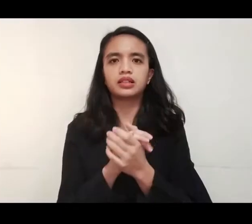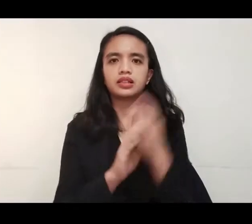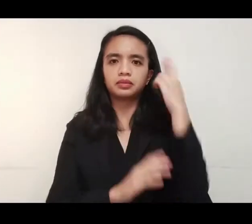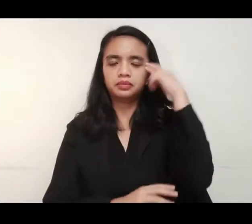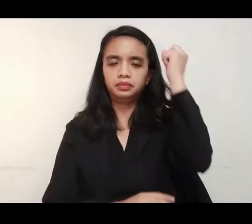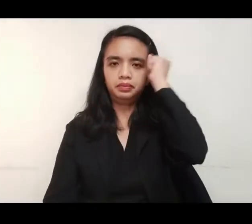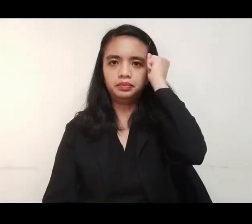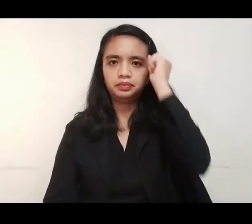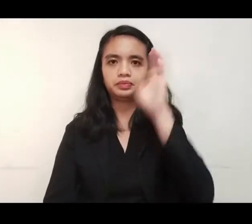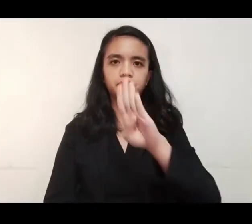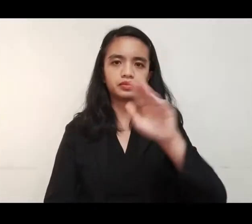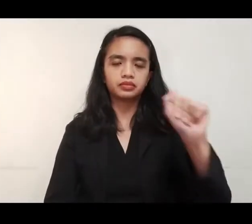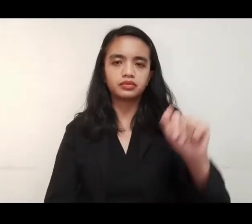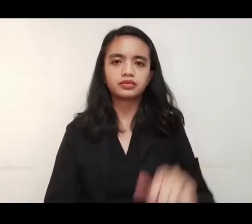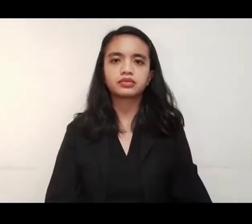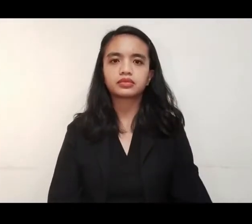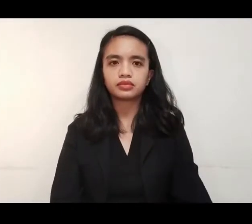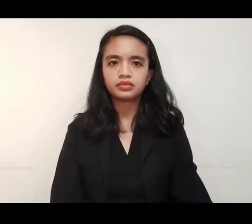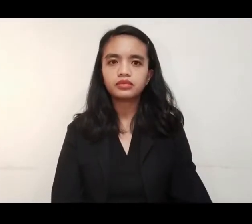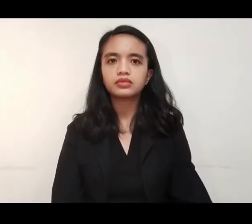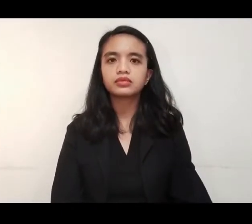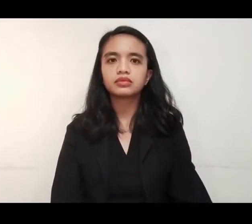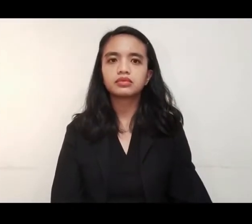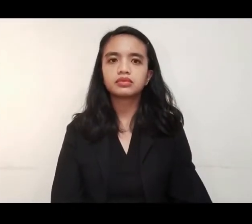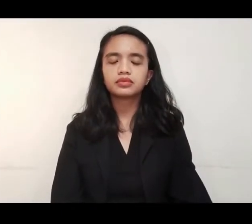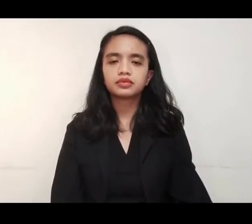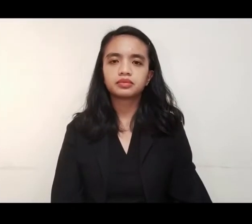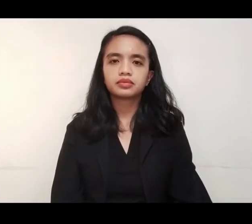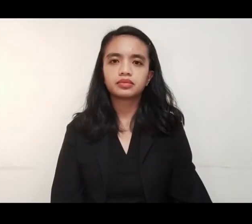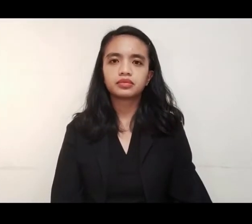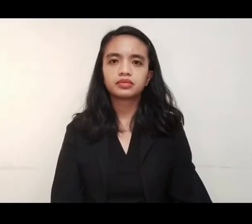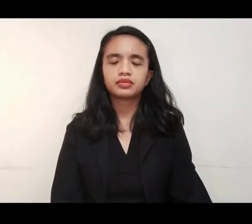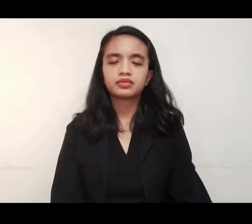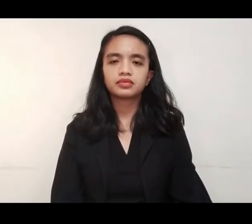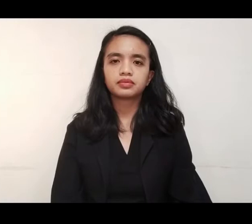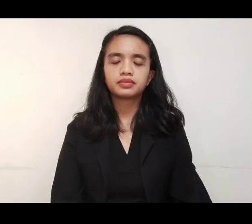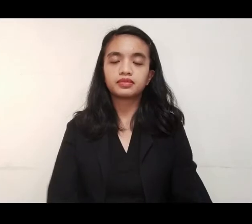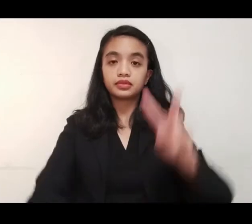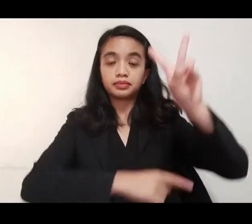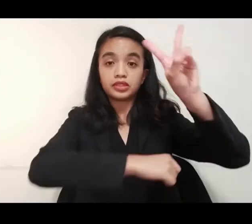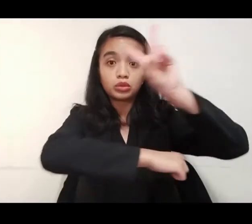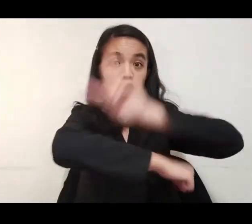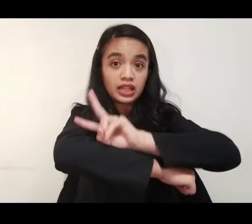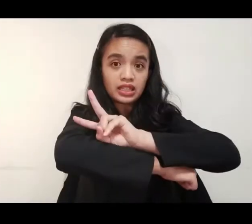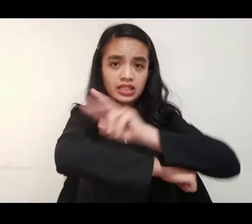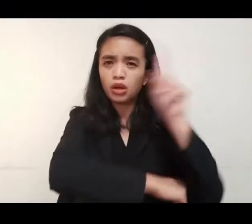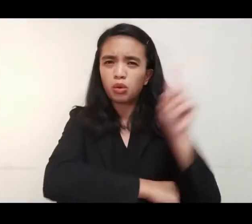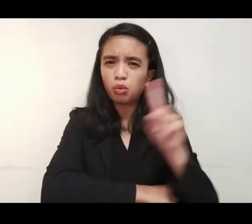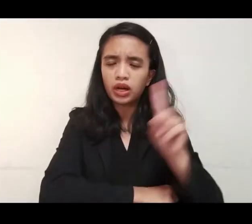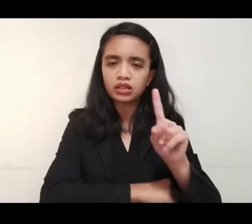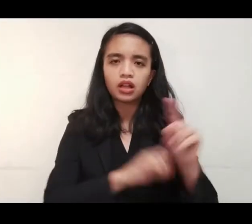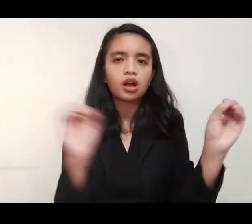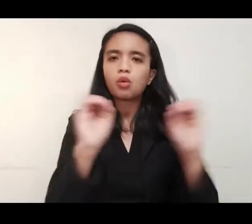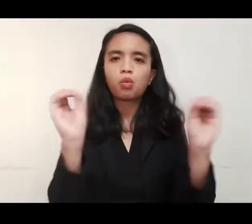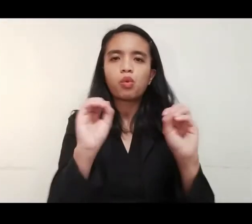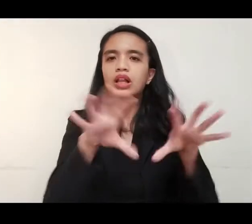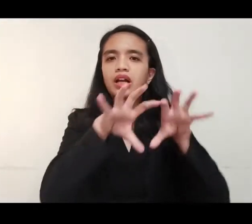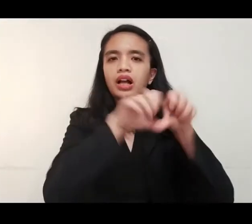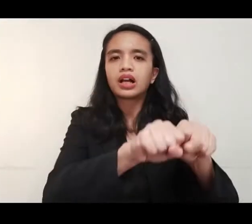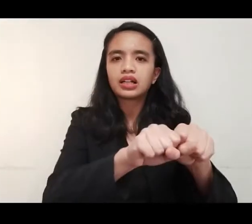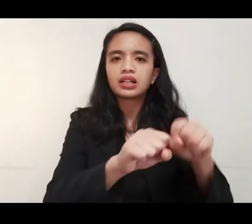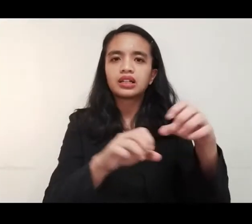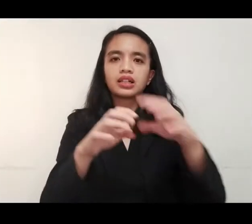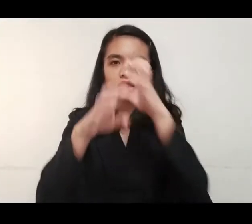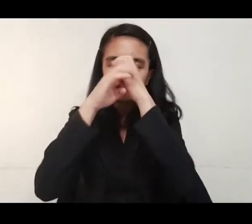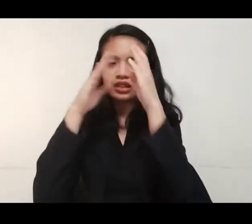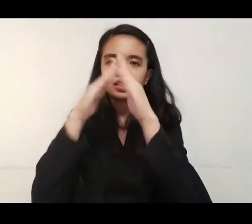Simorio. Balitang amyanan. Dalawang araw na raw na walang nahuhuling EZQ